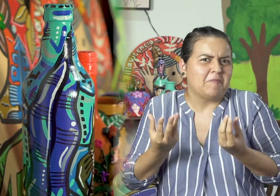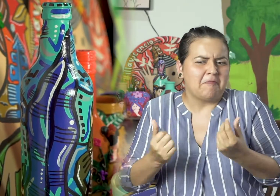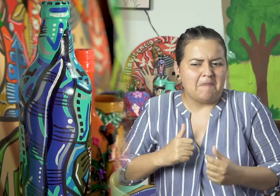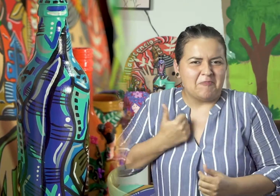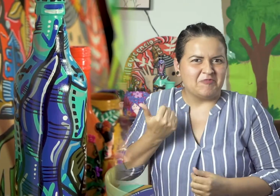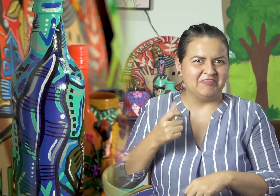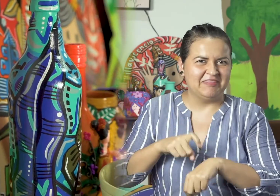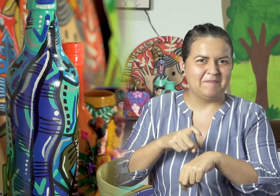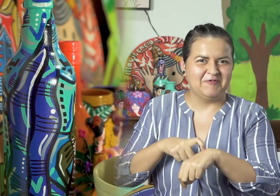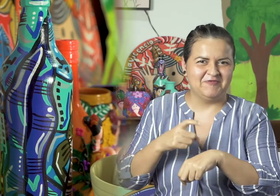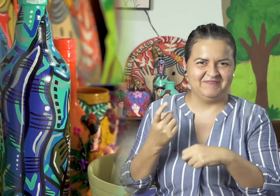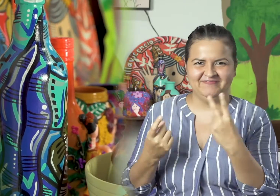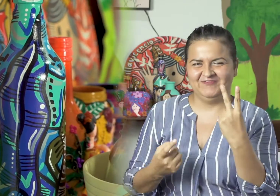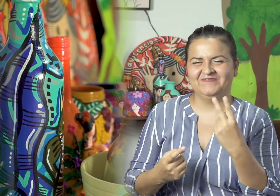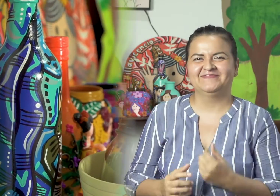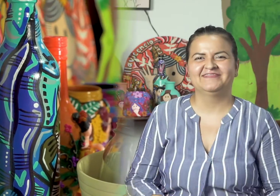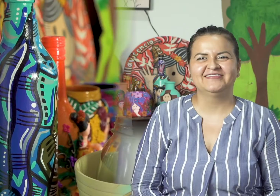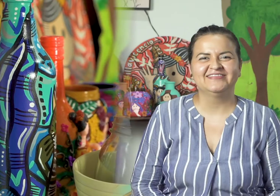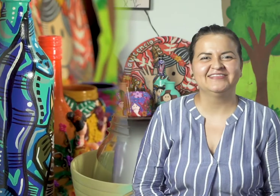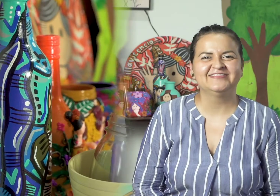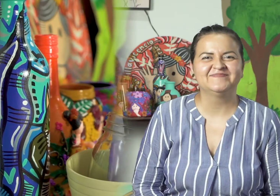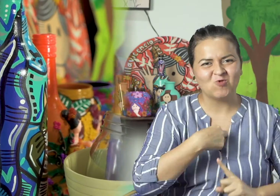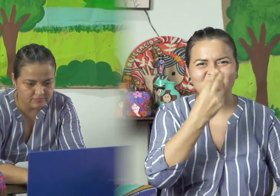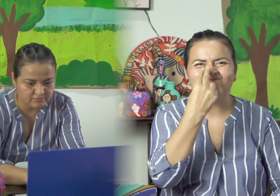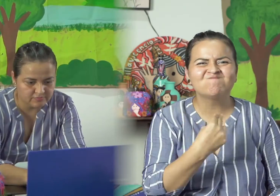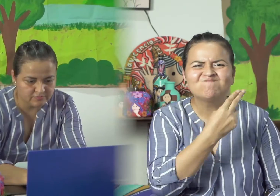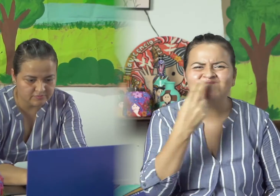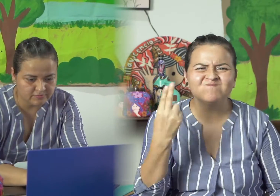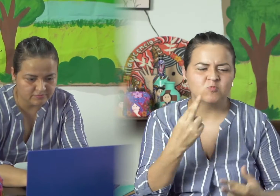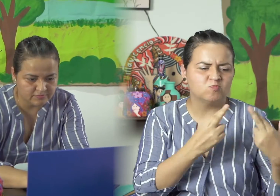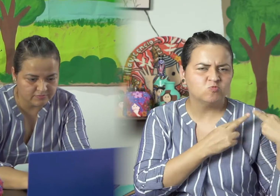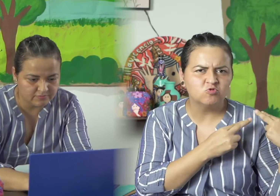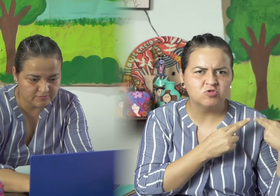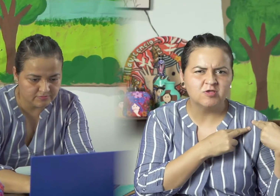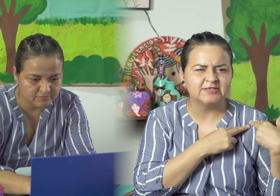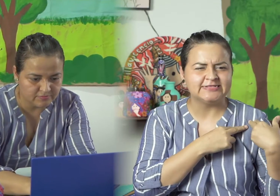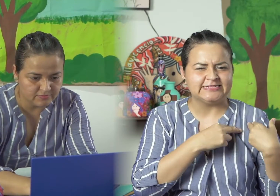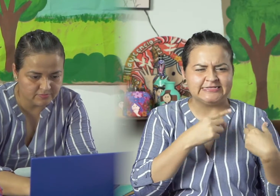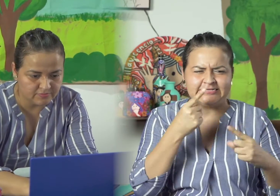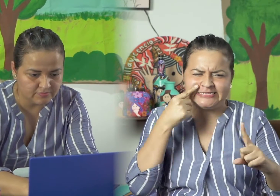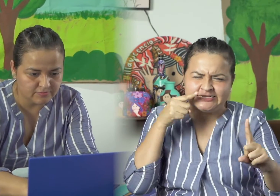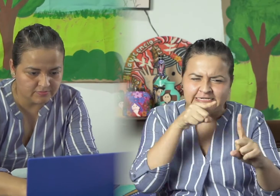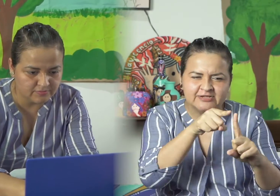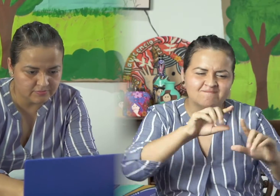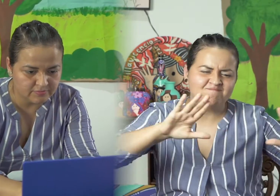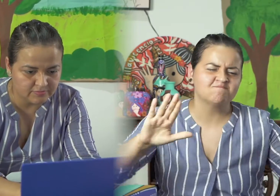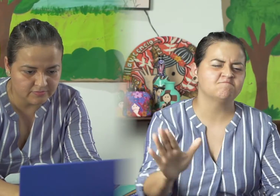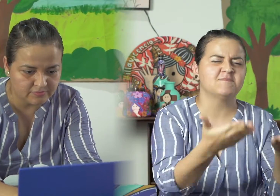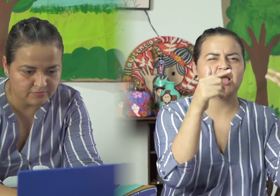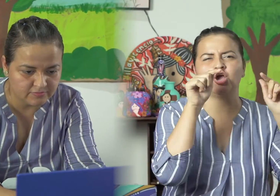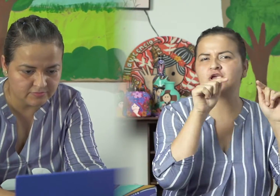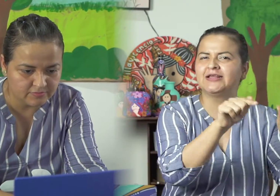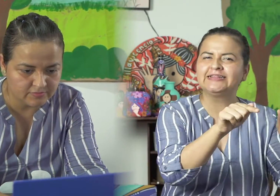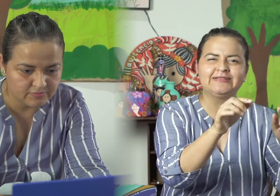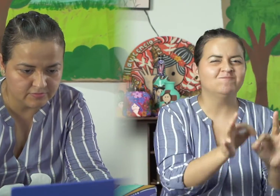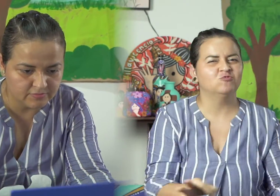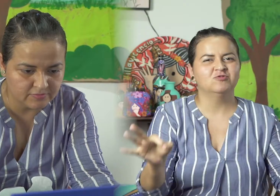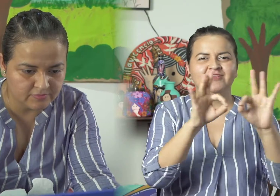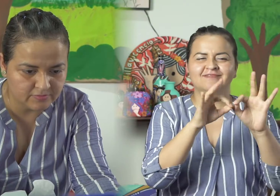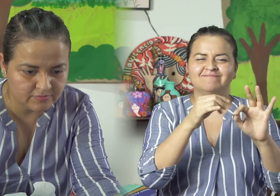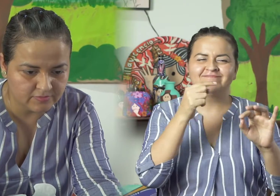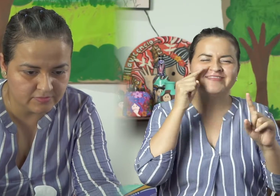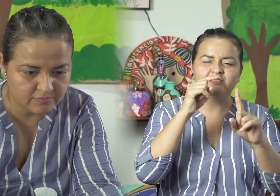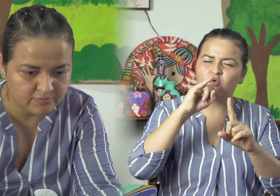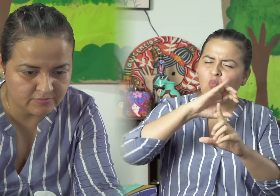decoración o como negocio y así aprovechan el tiempo libre. El compromiso y la responsabilidad que tengo con la comunidad es aportar a que se